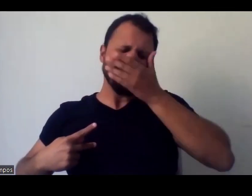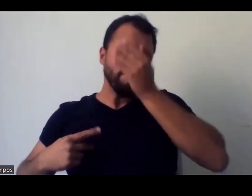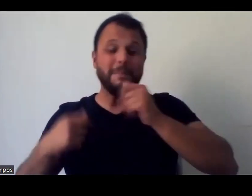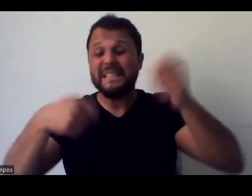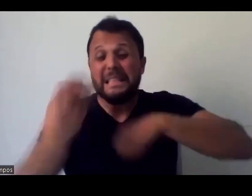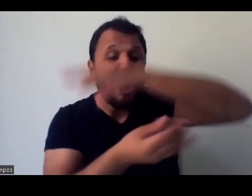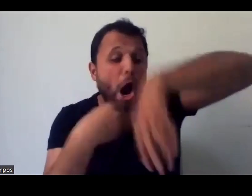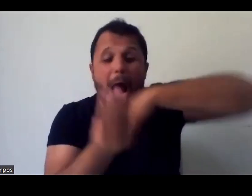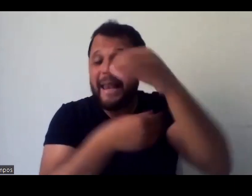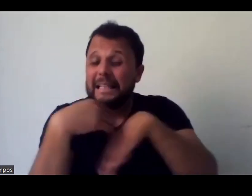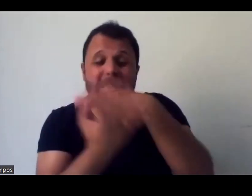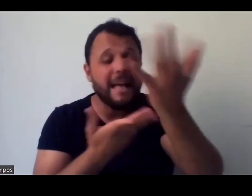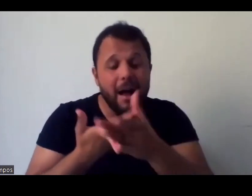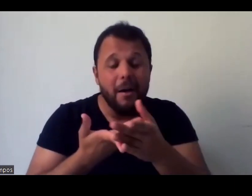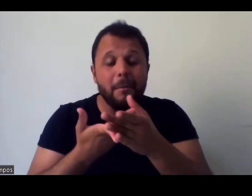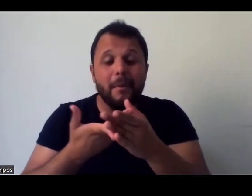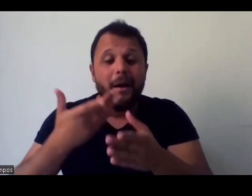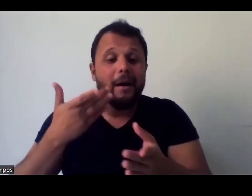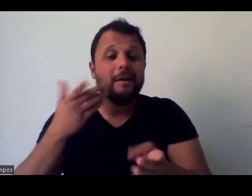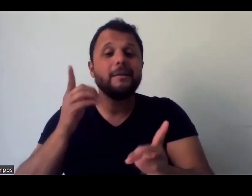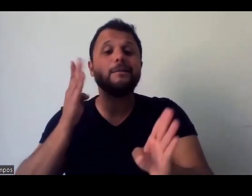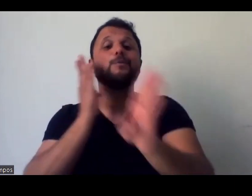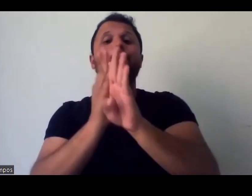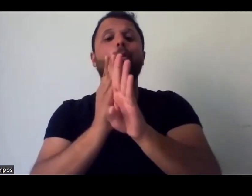sempre foi assim. Olha,